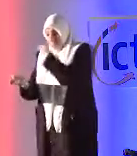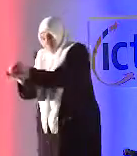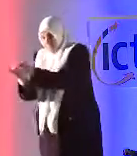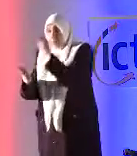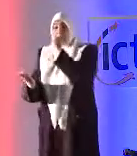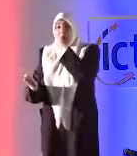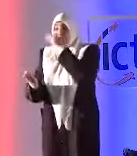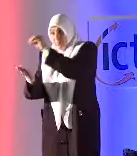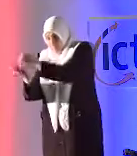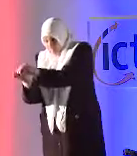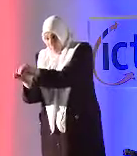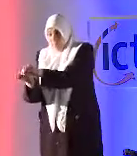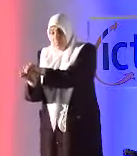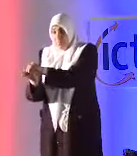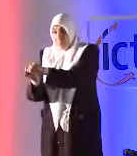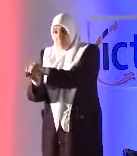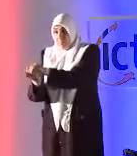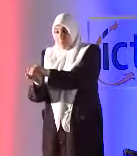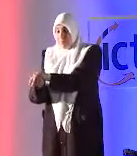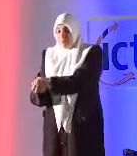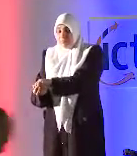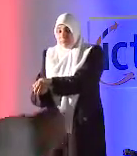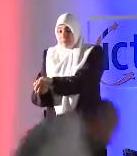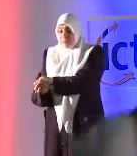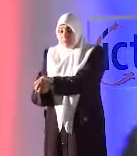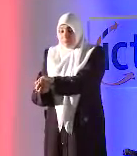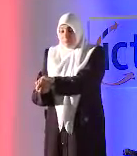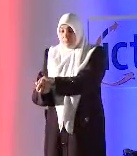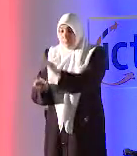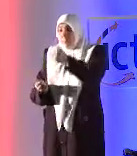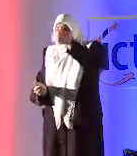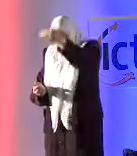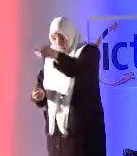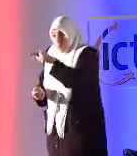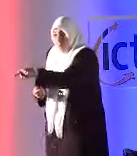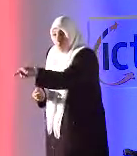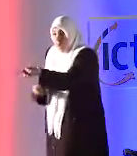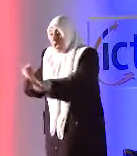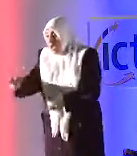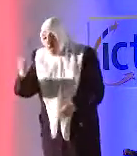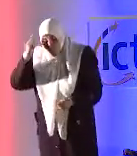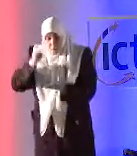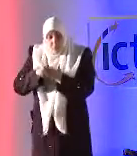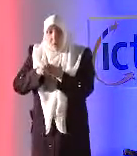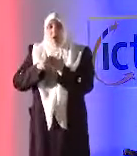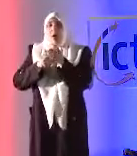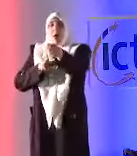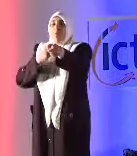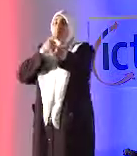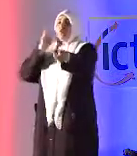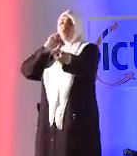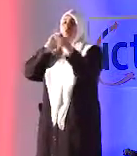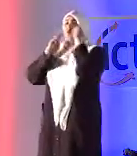السري في جهاز الصراف الآلي بإمكان الصراف الآلي يتعرف بأنك أصم